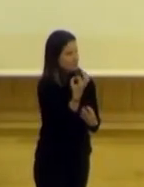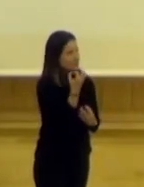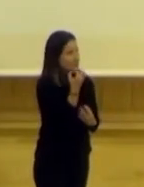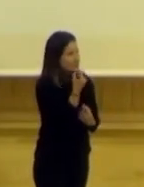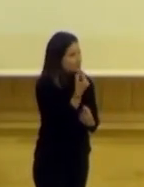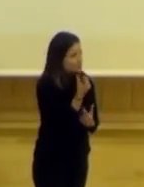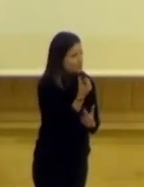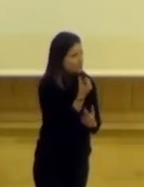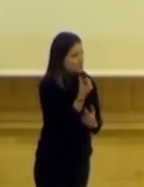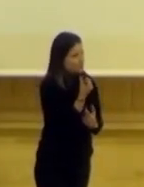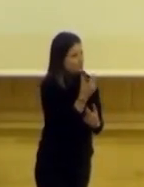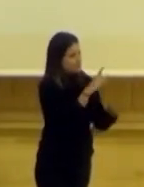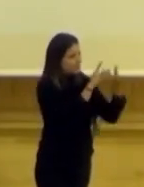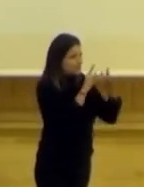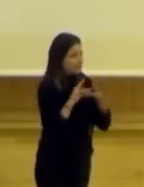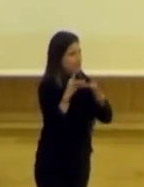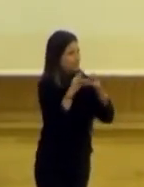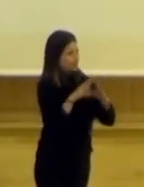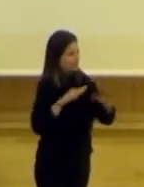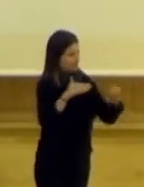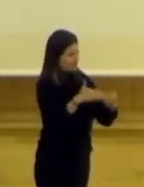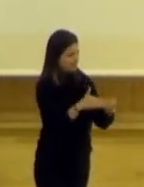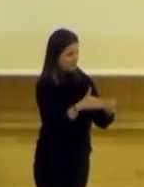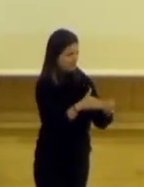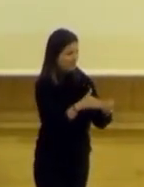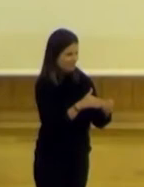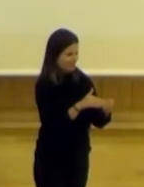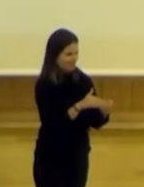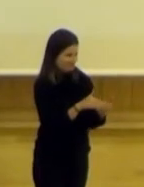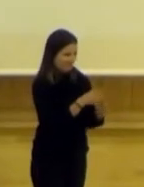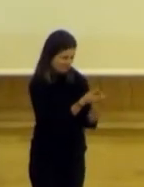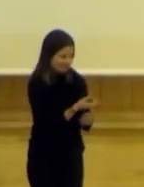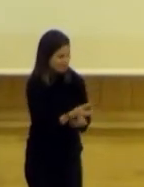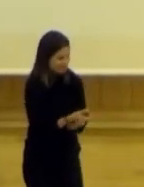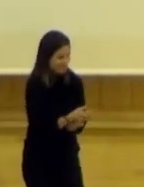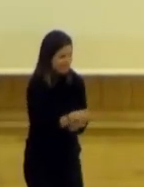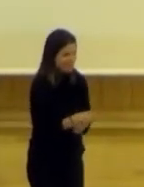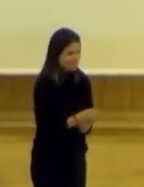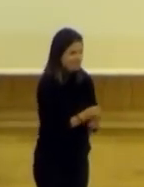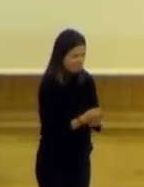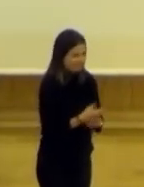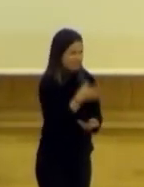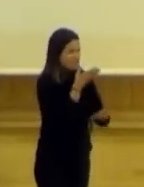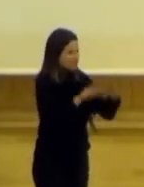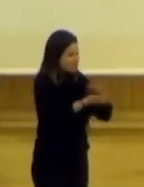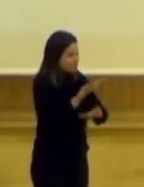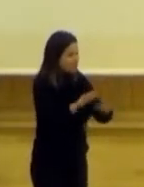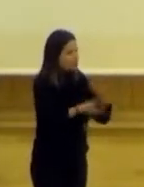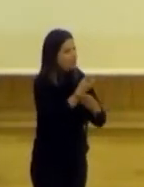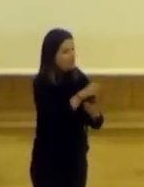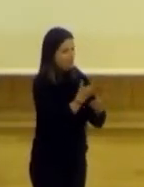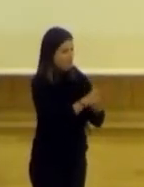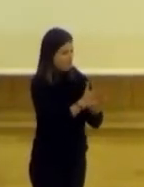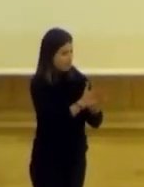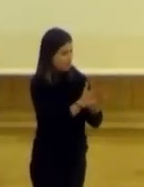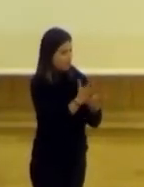poco que liderar el equipo, pero no en términos verticales. El colaborador. Y luego estaban los mediadores